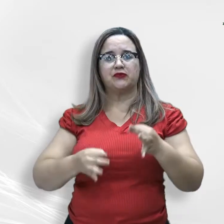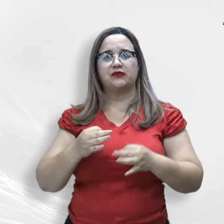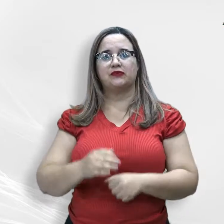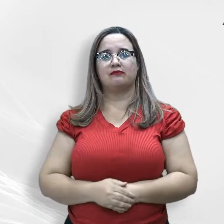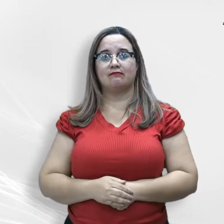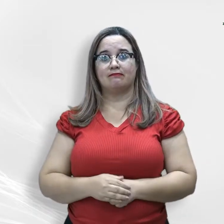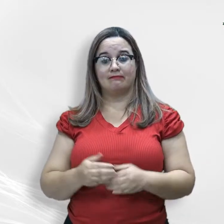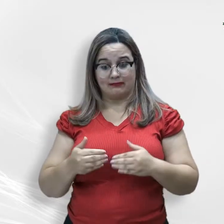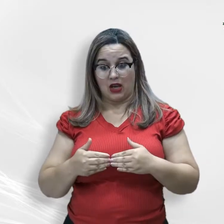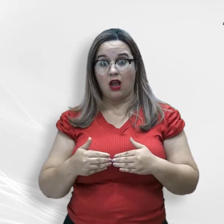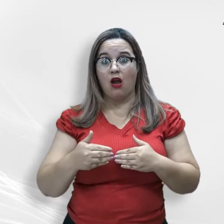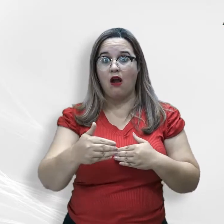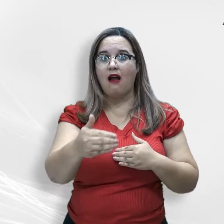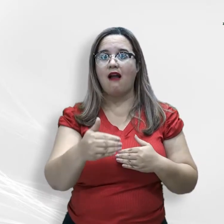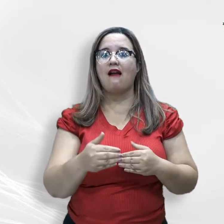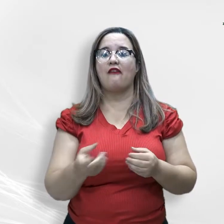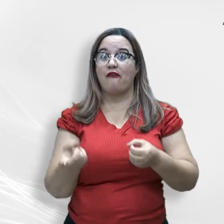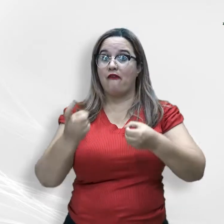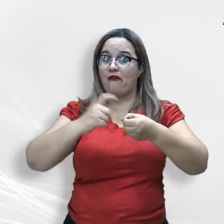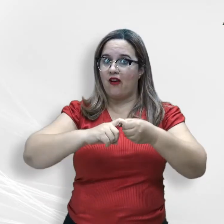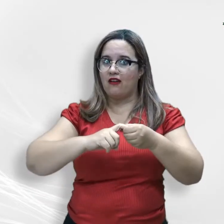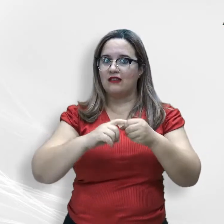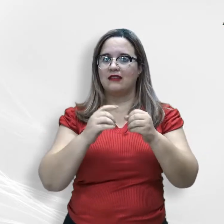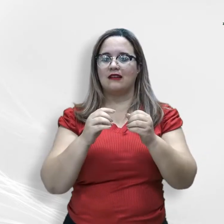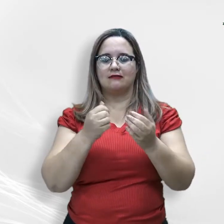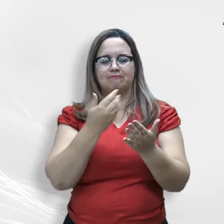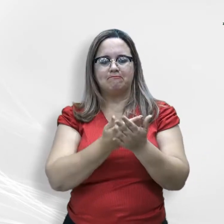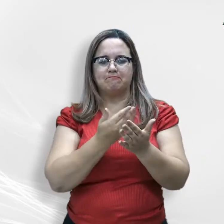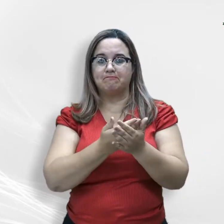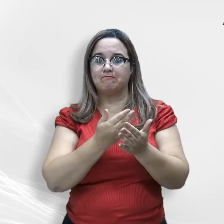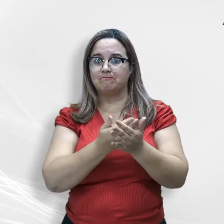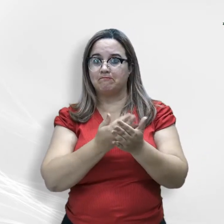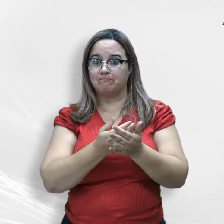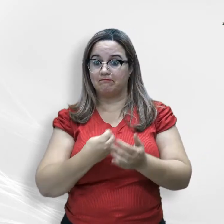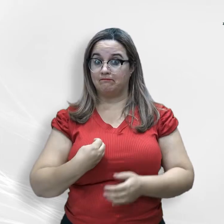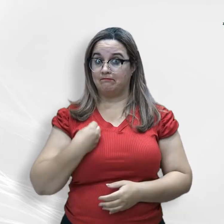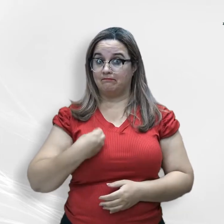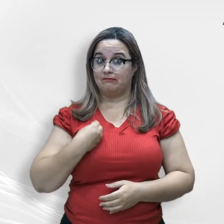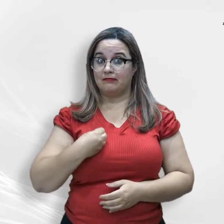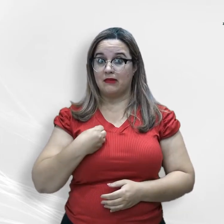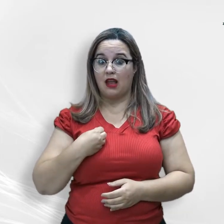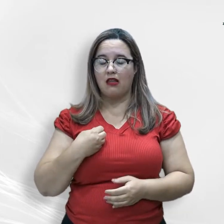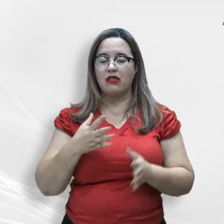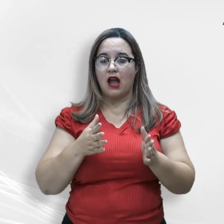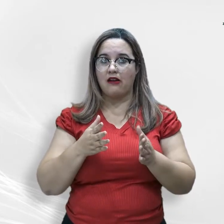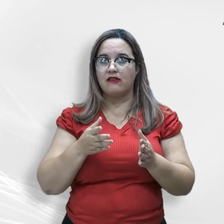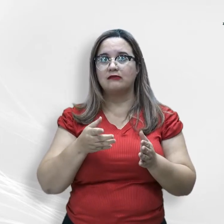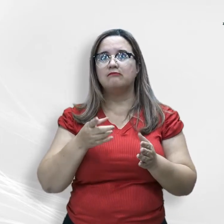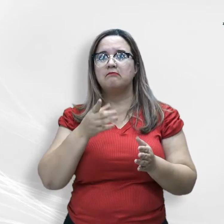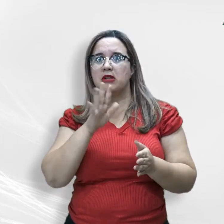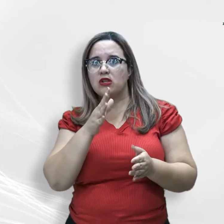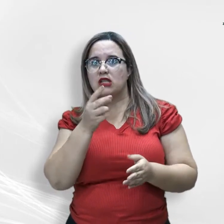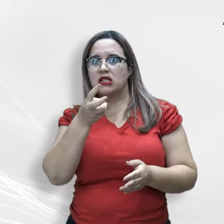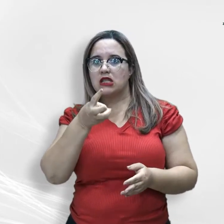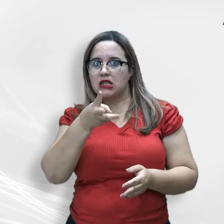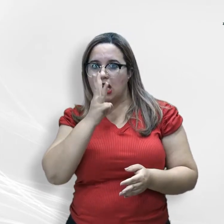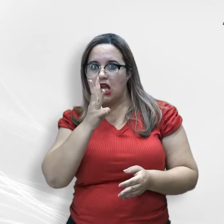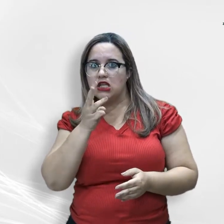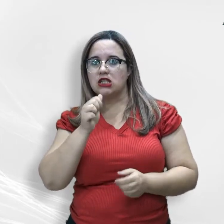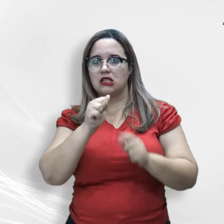Inicialmente, o retorno das aulas presenciais na Rede Estadual de Educação estava previsto para o dia 3 de agosto. Caso não seja